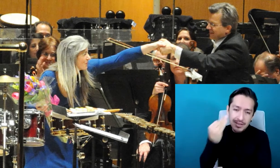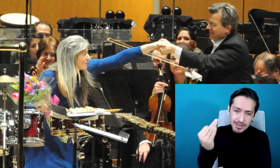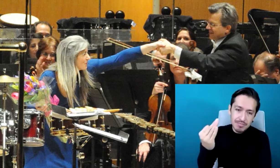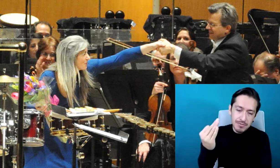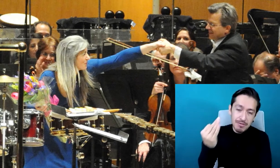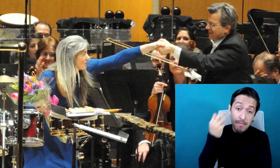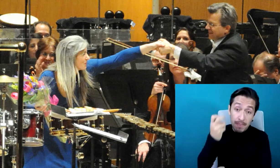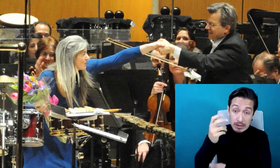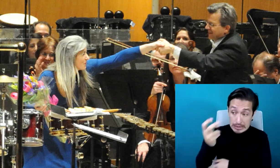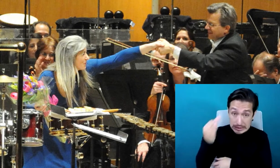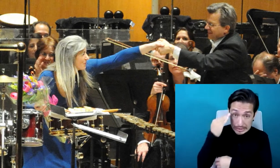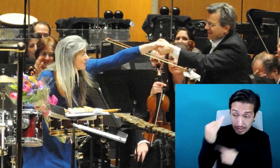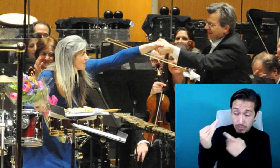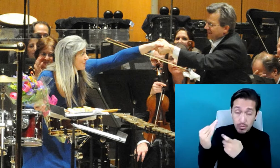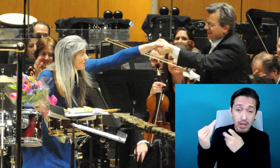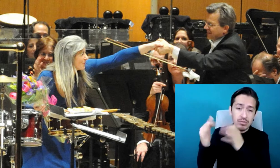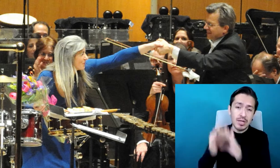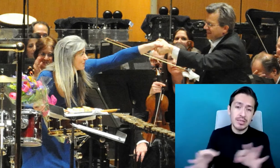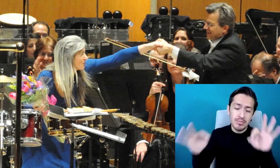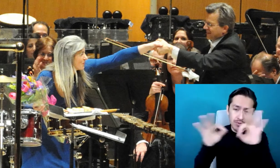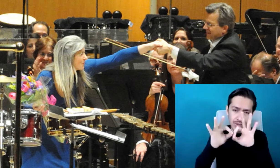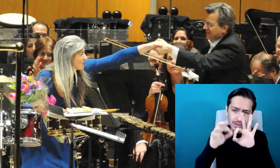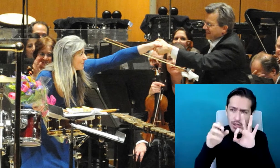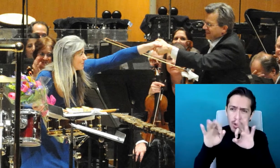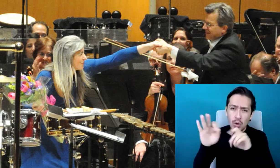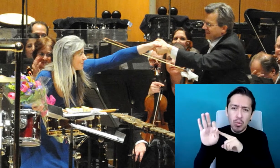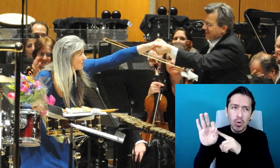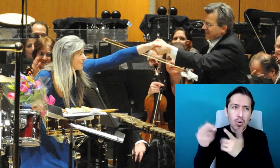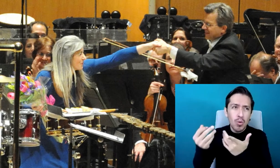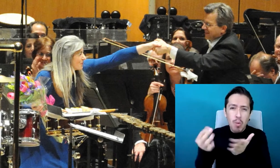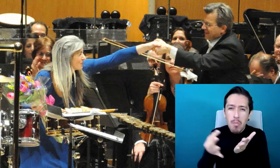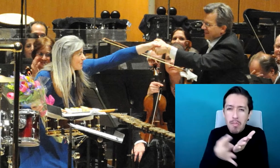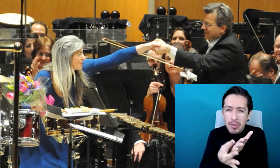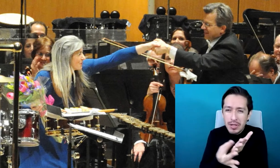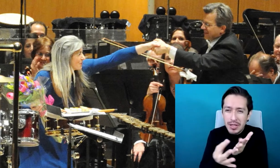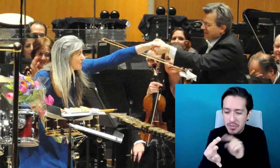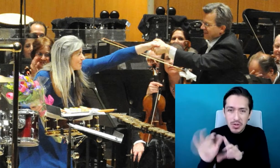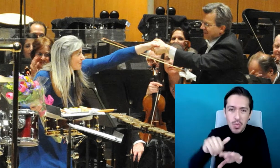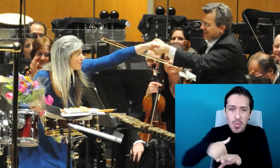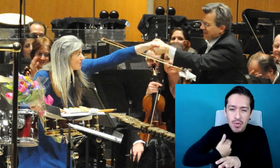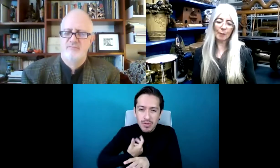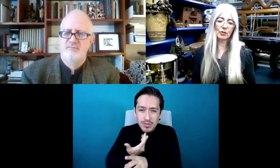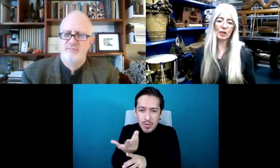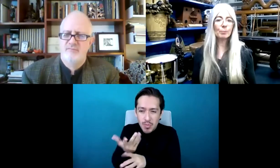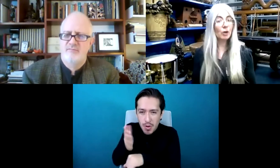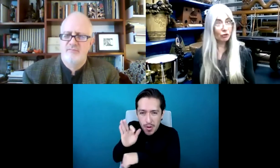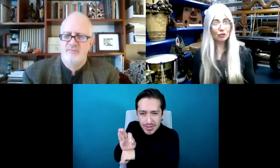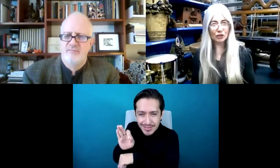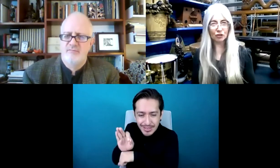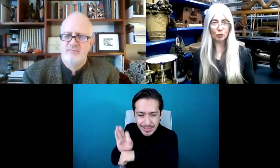activo que podemos abrazar y al que le tenemos que tener paciencia. Pero tienes